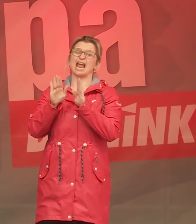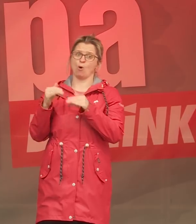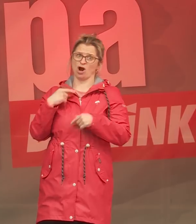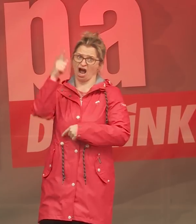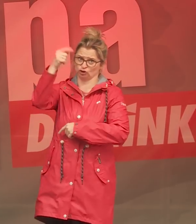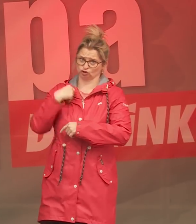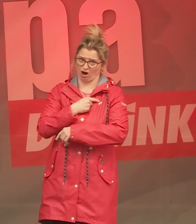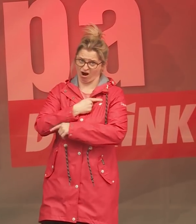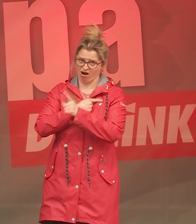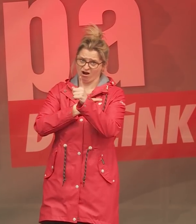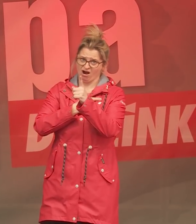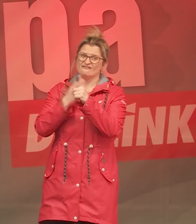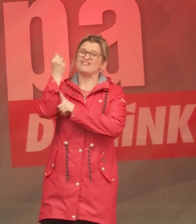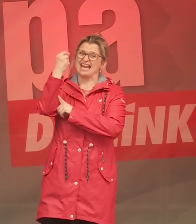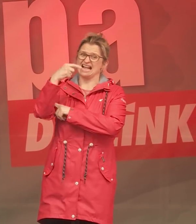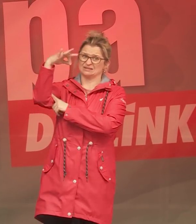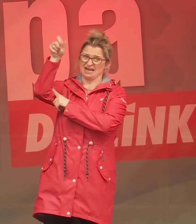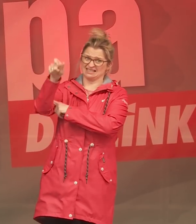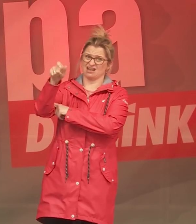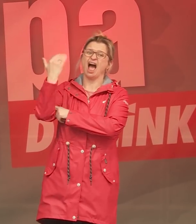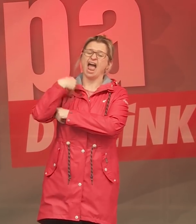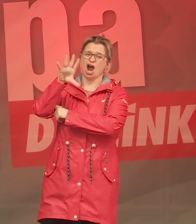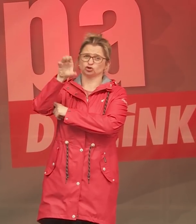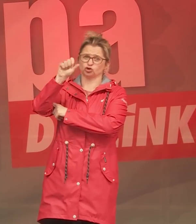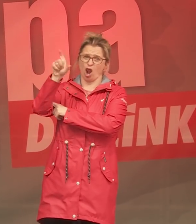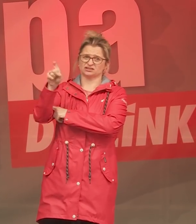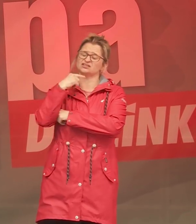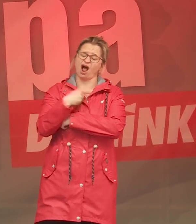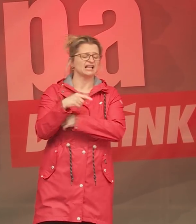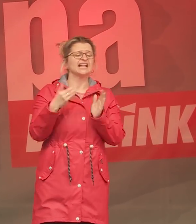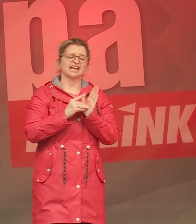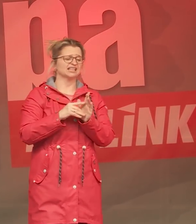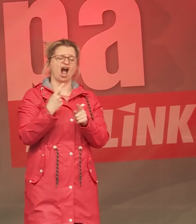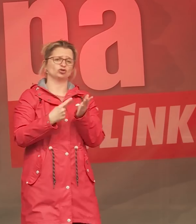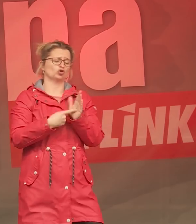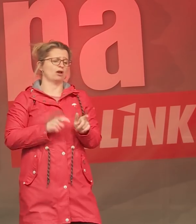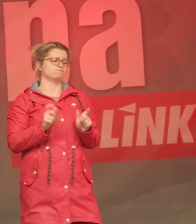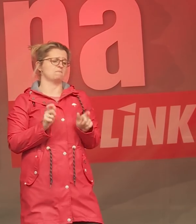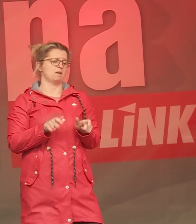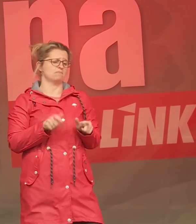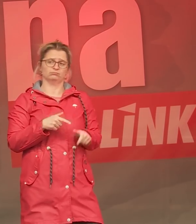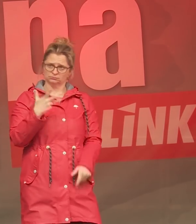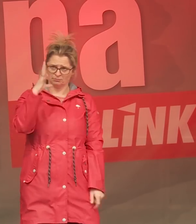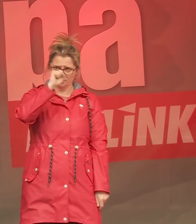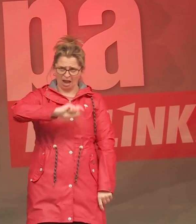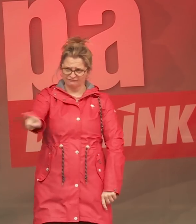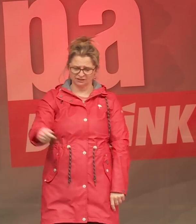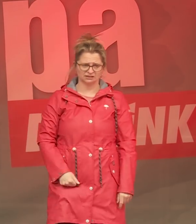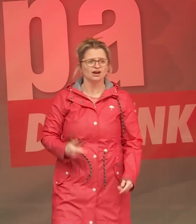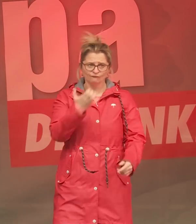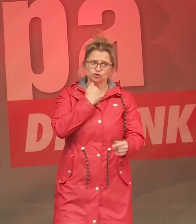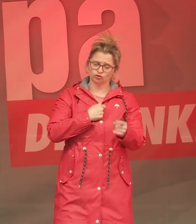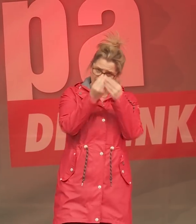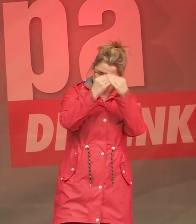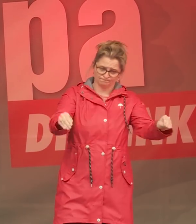Finanzminister Olaf Scholz derzeit die Digitalsteuer blockiert, ist für mich nicht verständlich. Ich will Ihnen eine Zahl